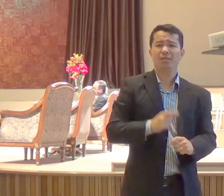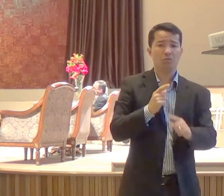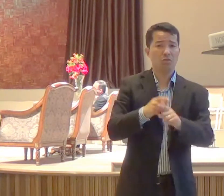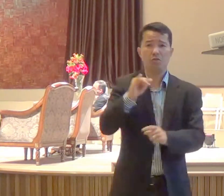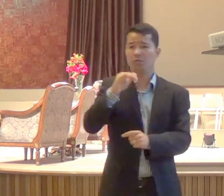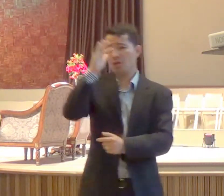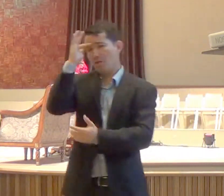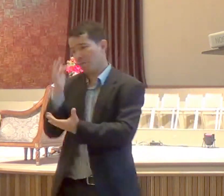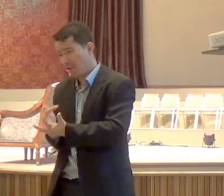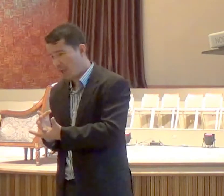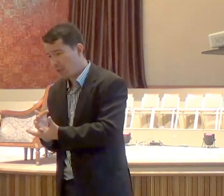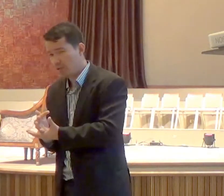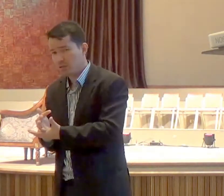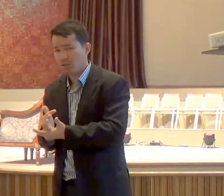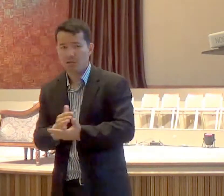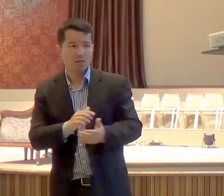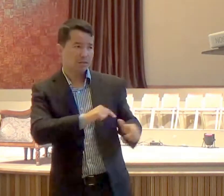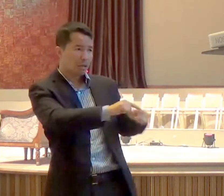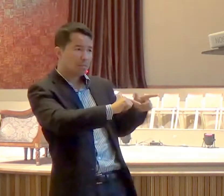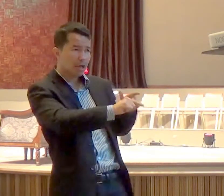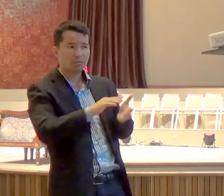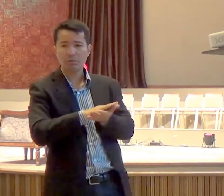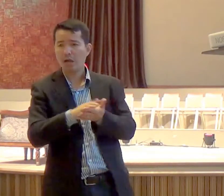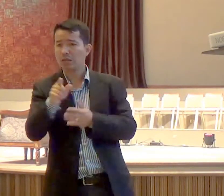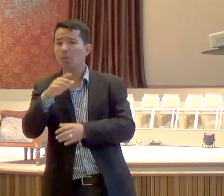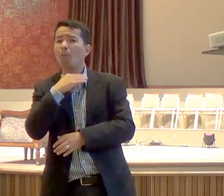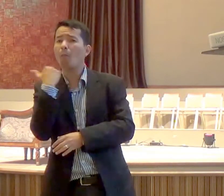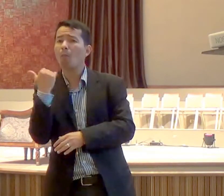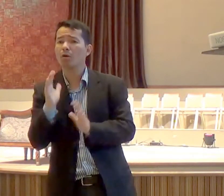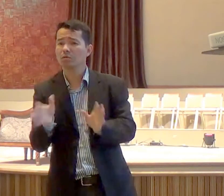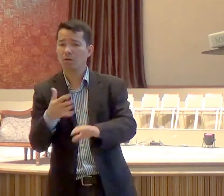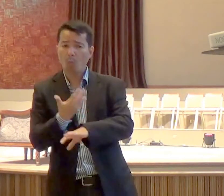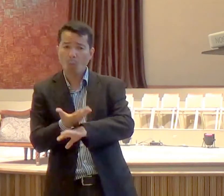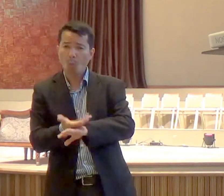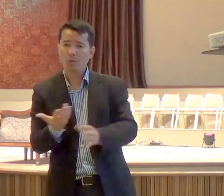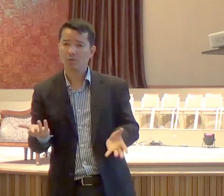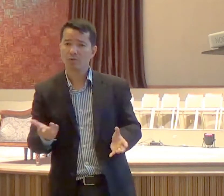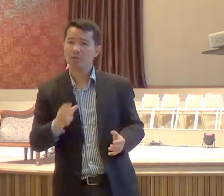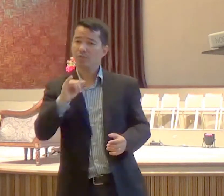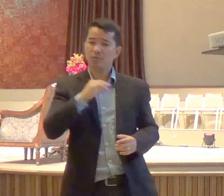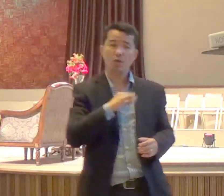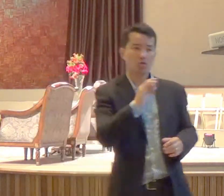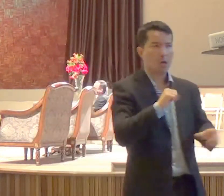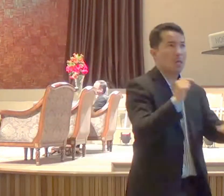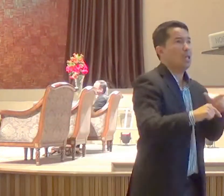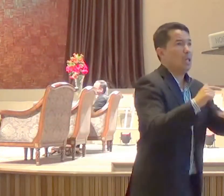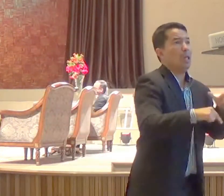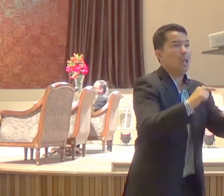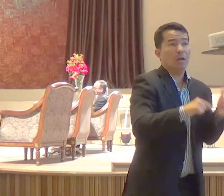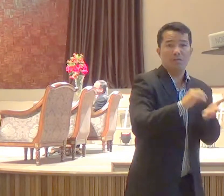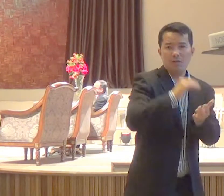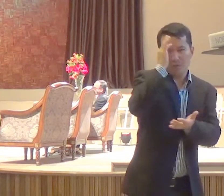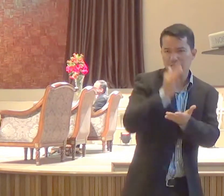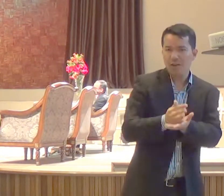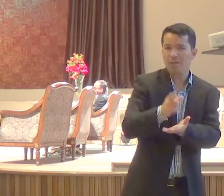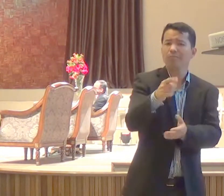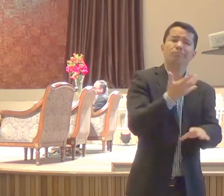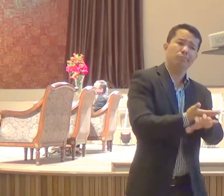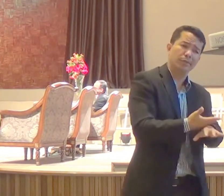em obras, pensamos geralmente, em ajudar alguém, fazer o bem, trazer a comida aqui, alimentar aquele outro, vestir aquele